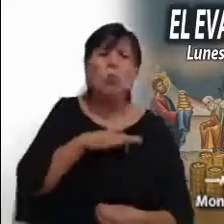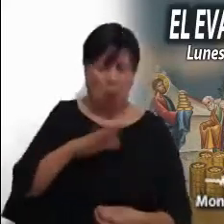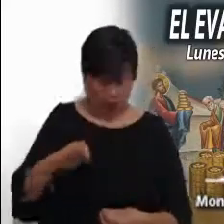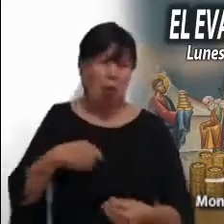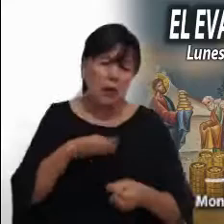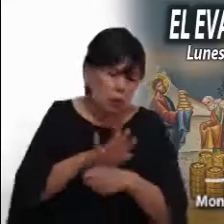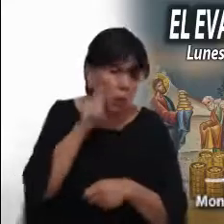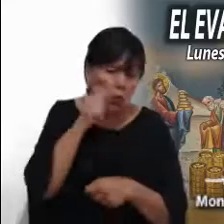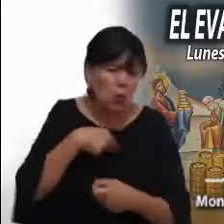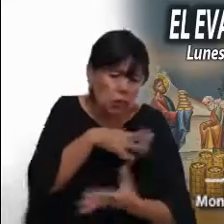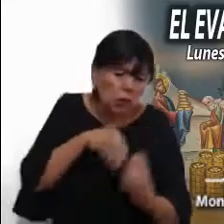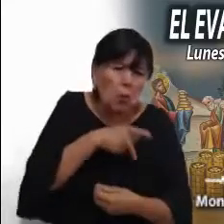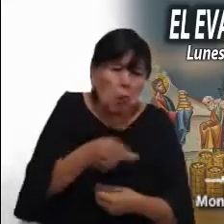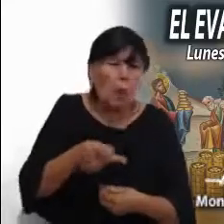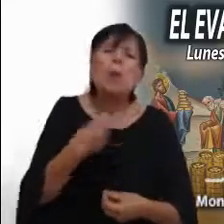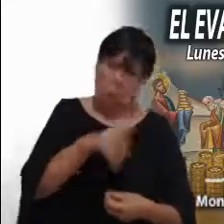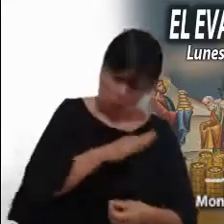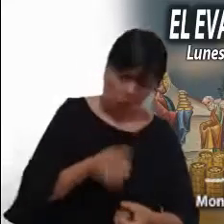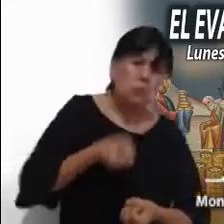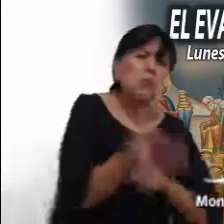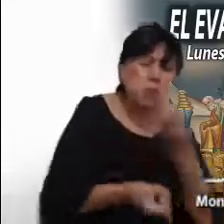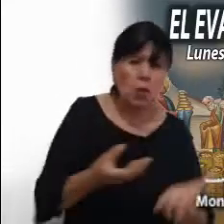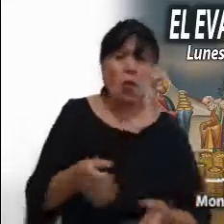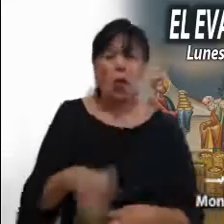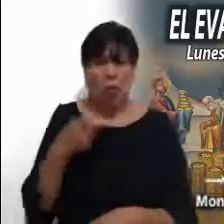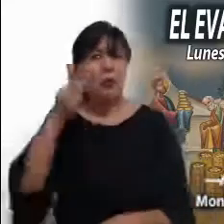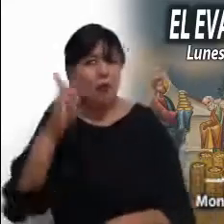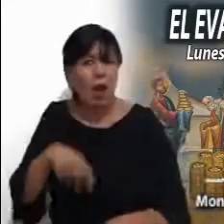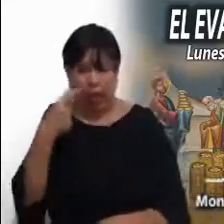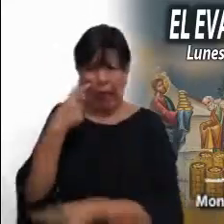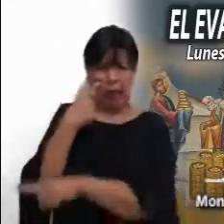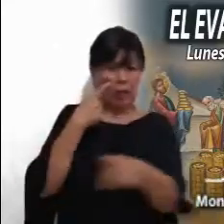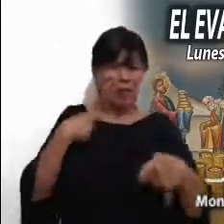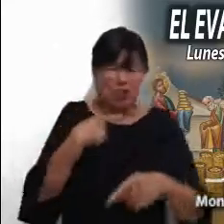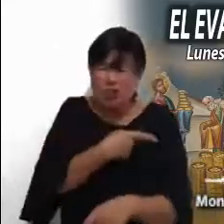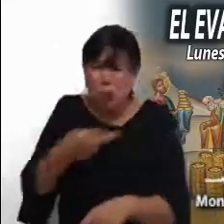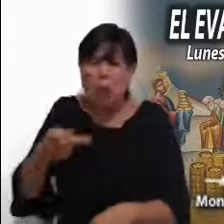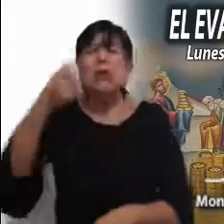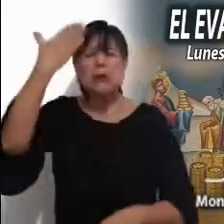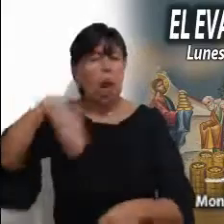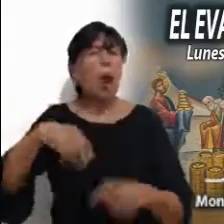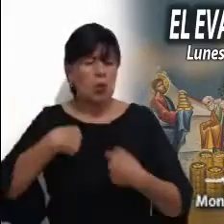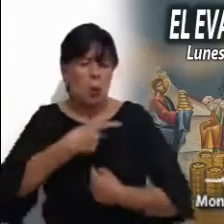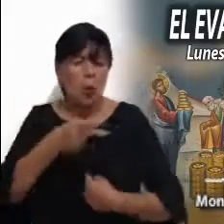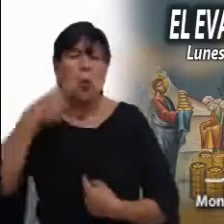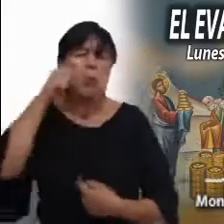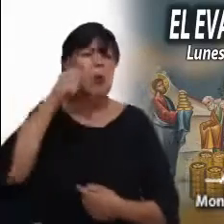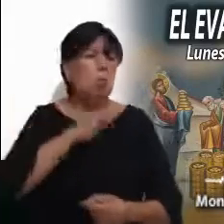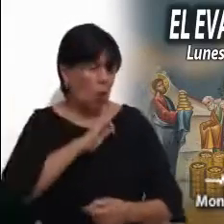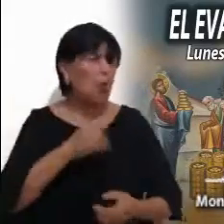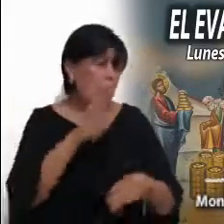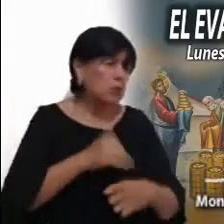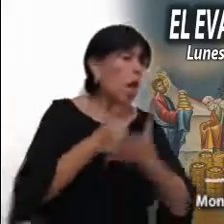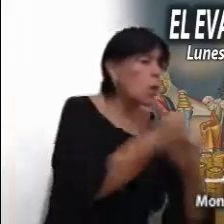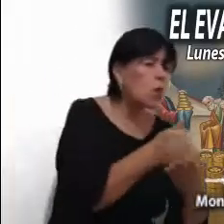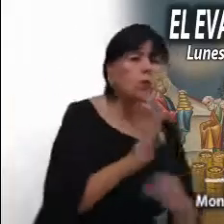He hecho con frecuencia los que menos tienen son los que más saben compartir y aportar a favor de otros.